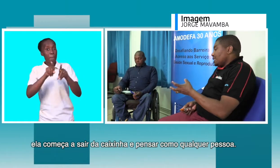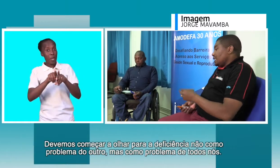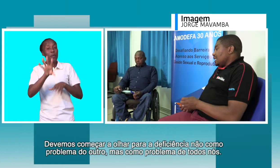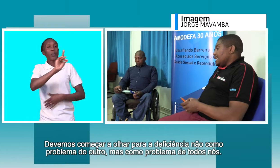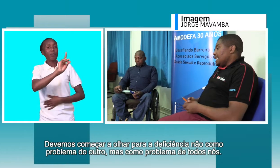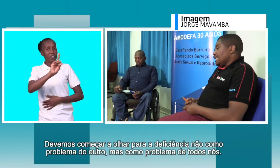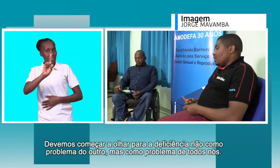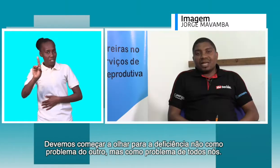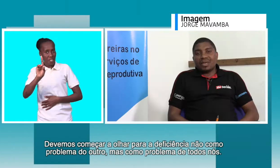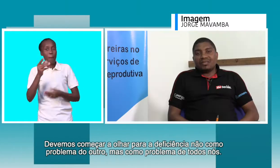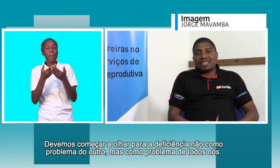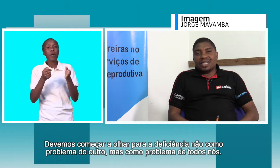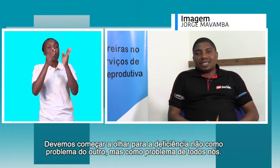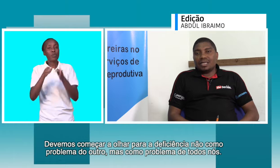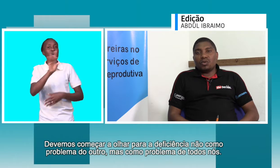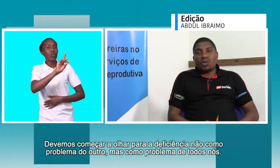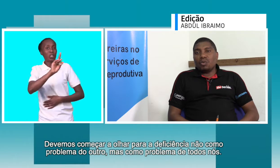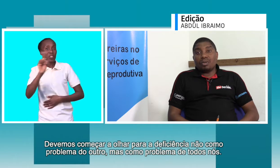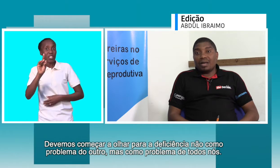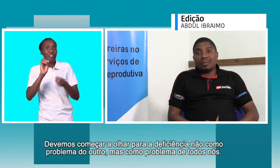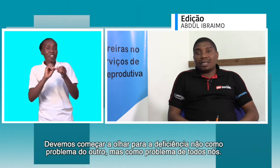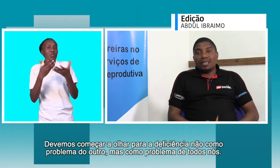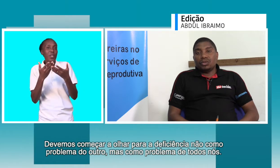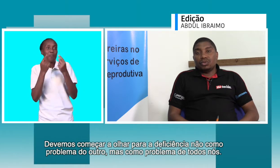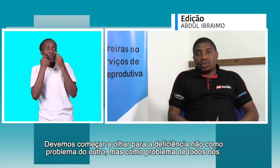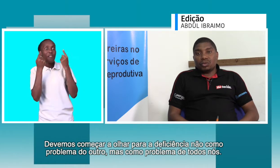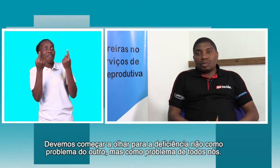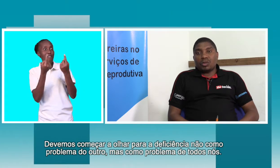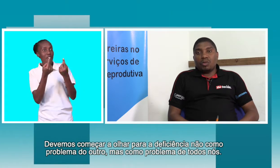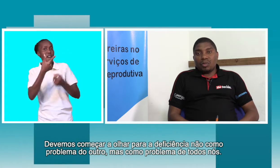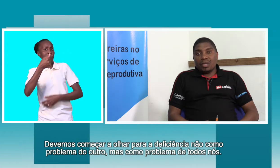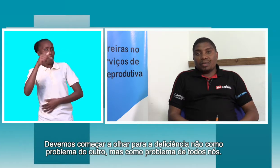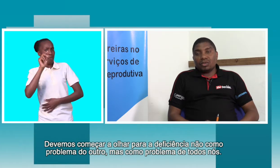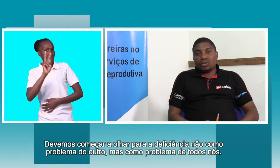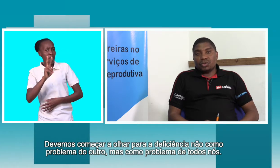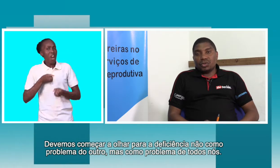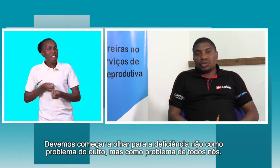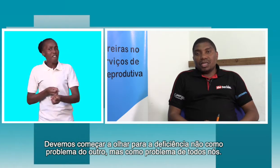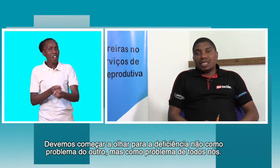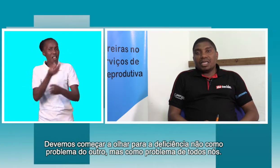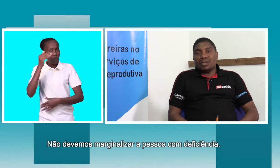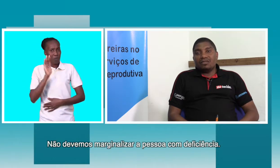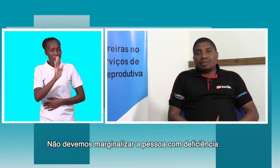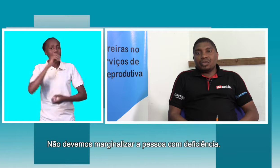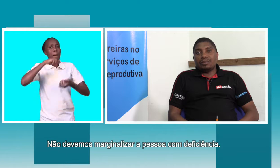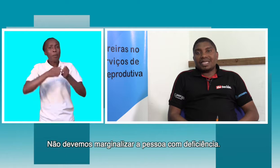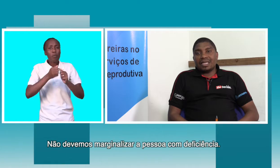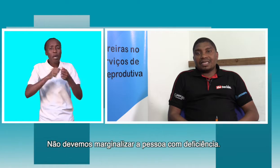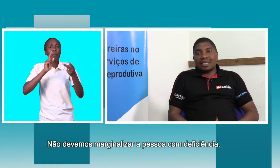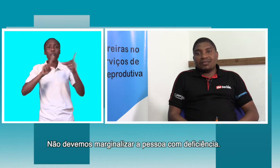temos que começar a olhar para a deficiência não como um problema do outro, mas como um problema de todos nós e que não devemos marginalizar de